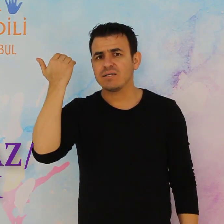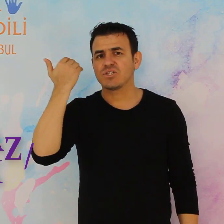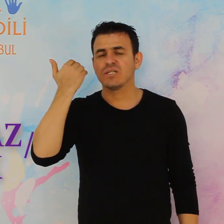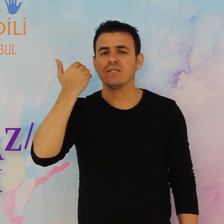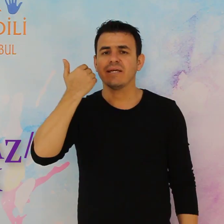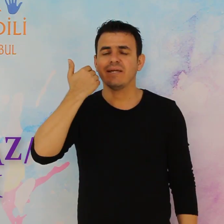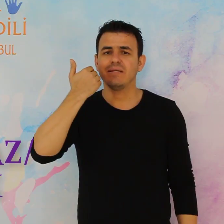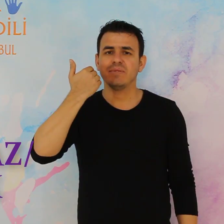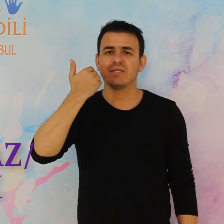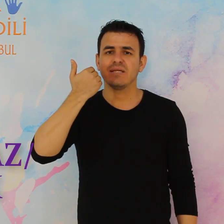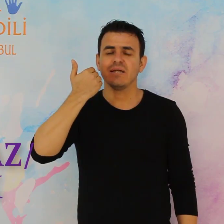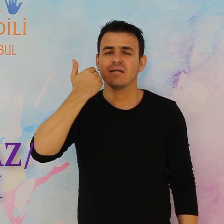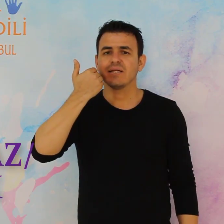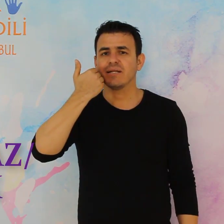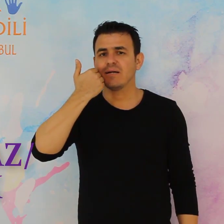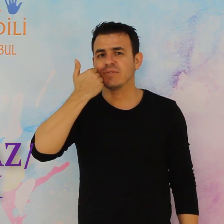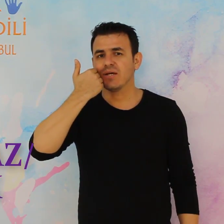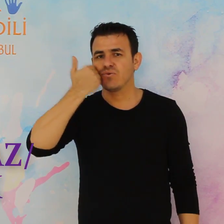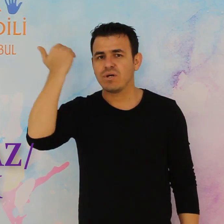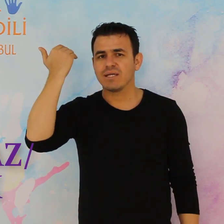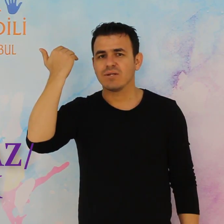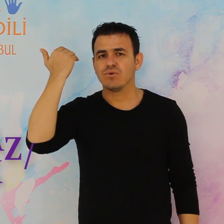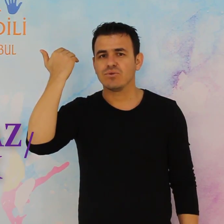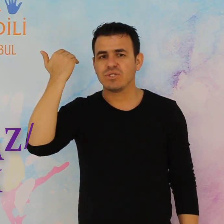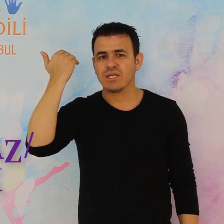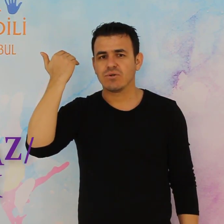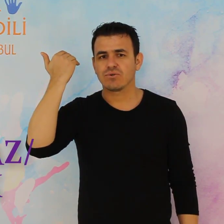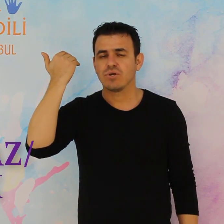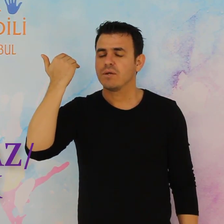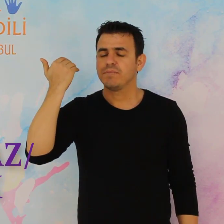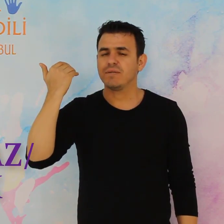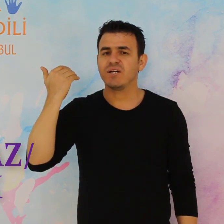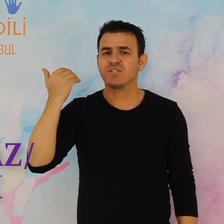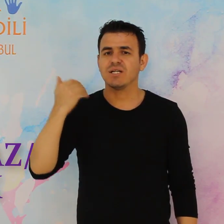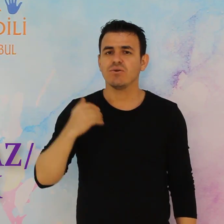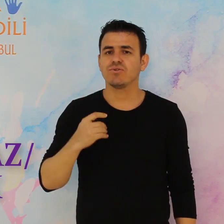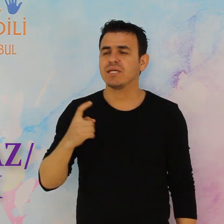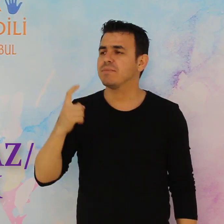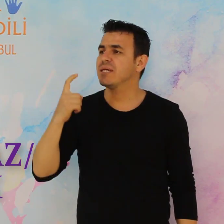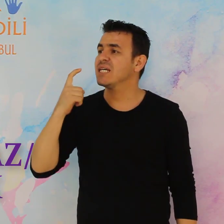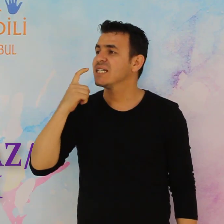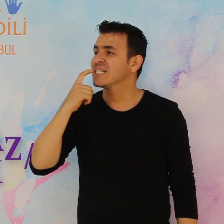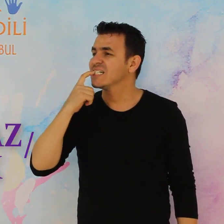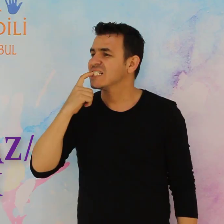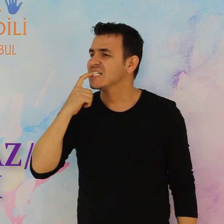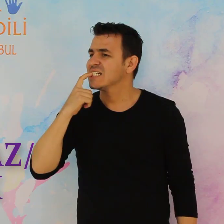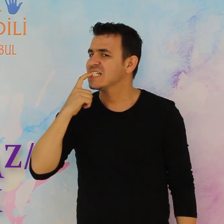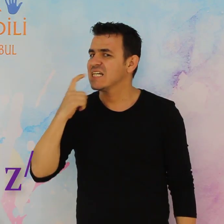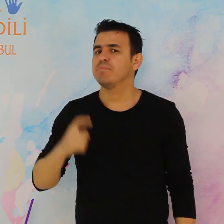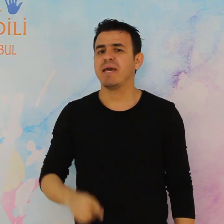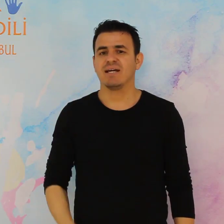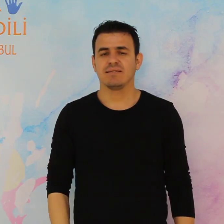için elimizi yanağımızdan yukarıya doğru çekiyoruz bir başka gösterimi beyaz